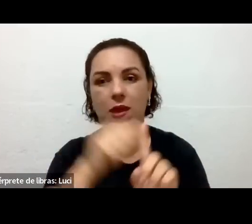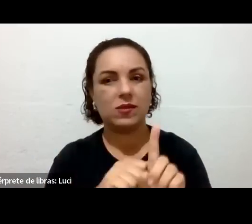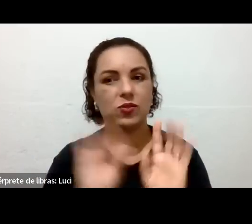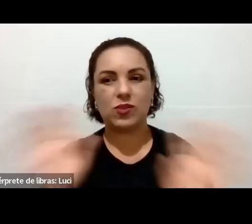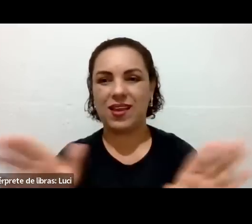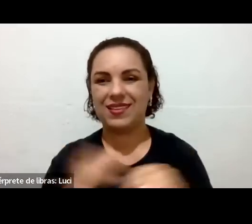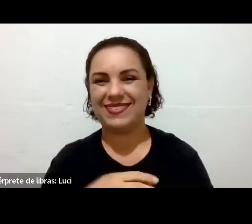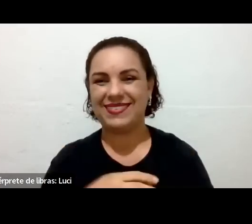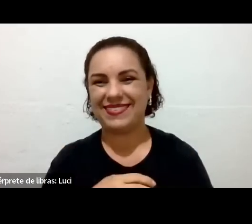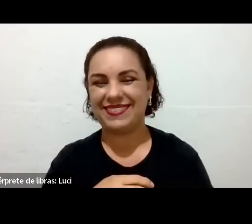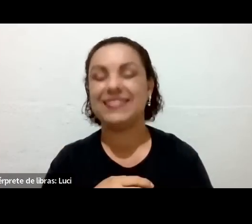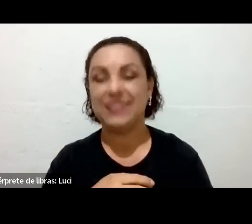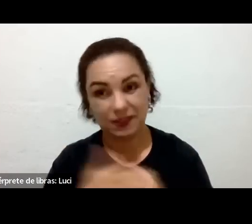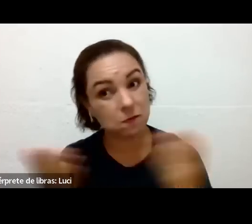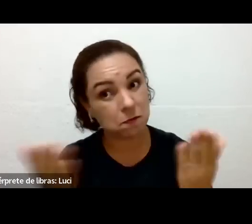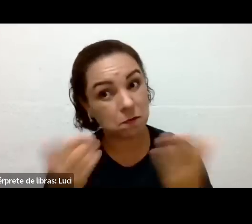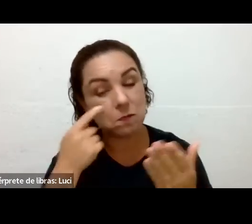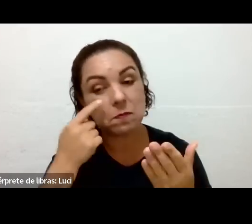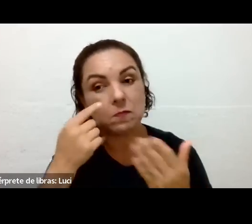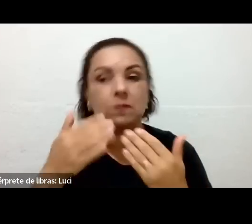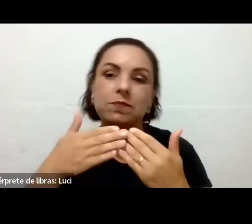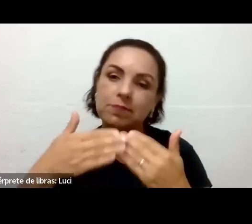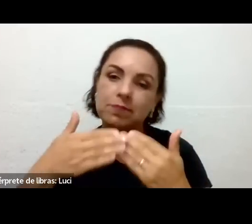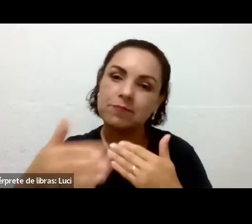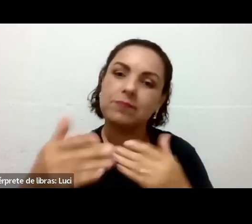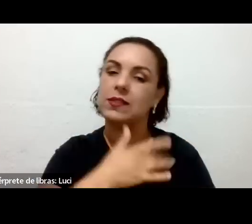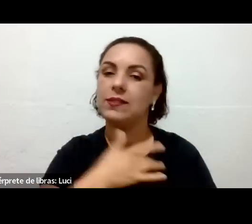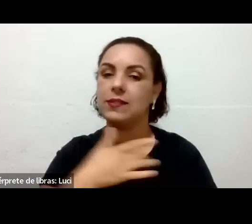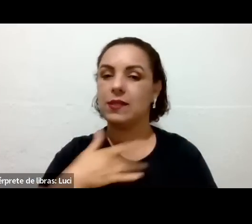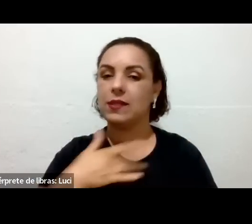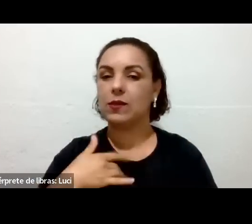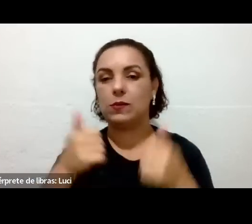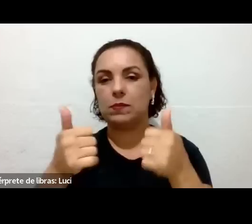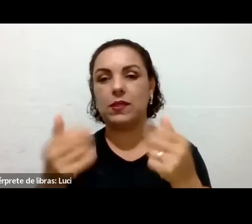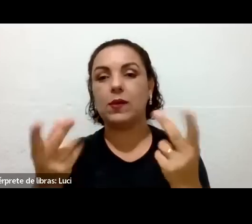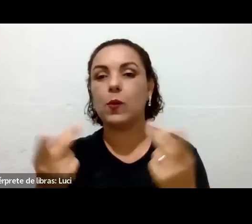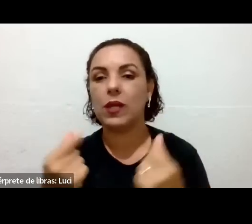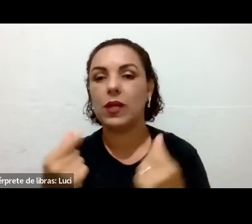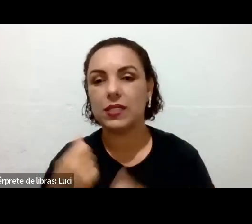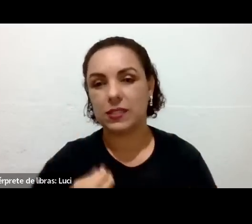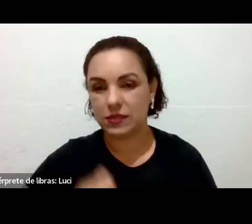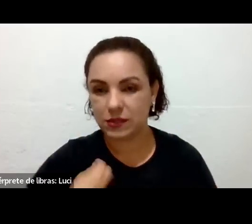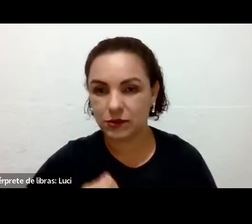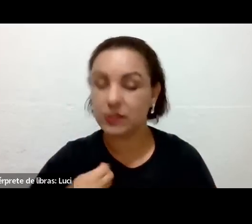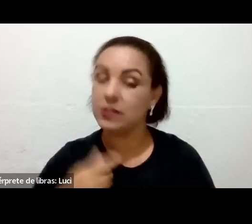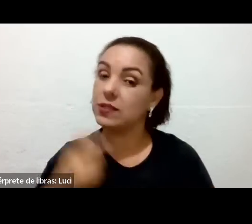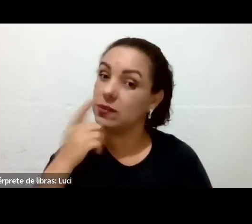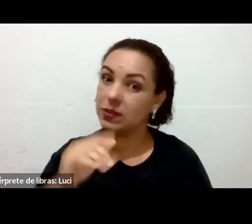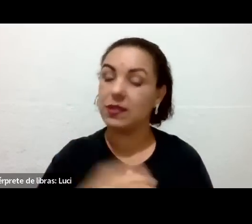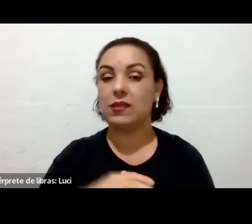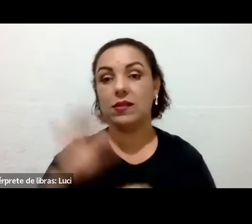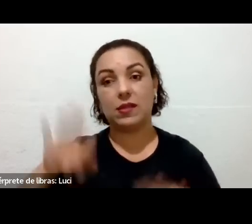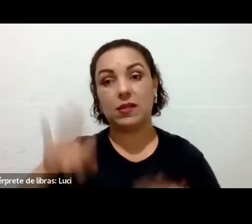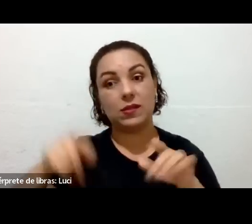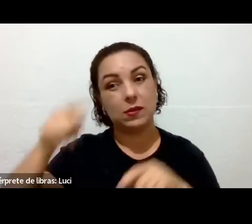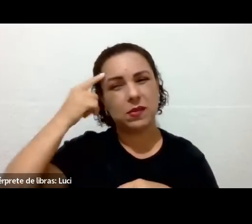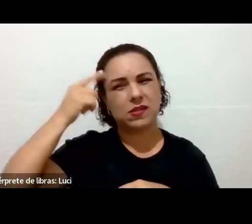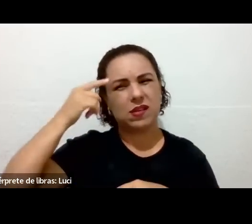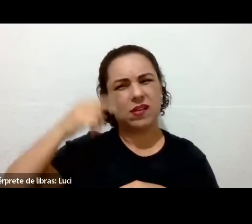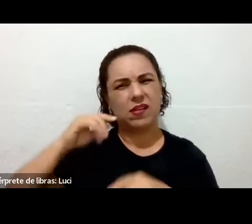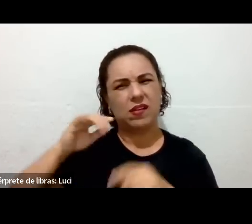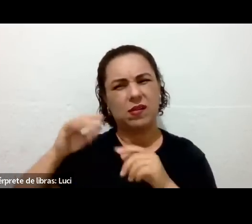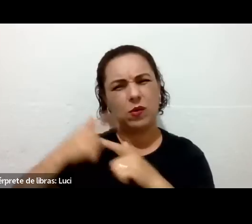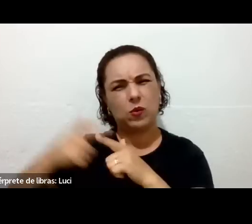você. Você ter mais saúde, qualidade de vida e tira isso da mente, porque alguém que já na sua família já teve, que é um